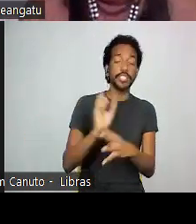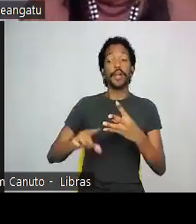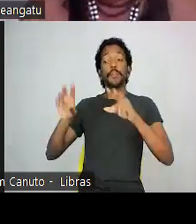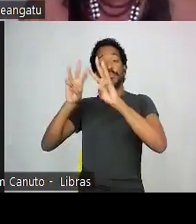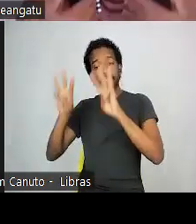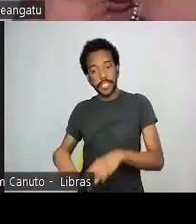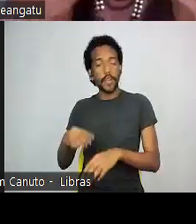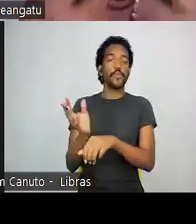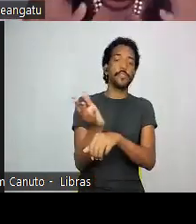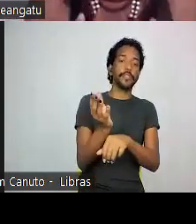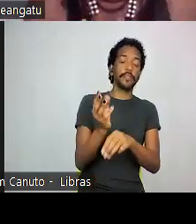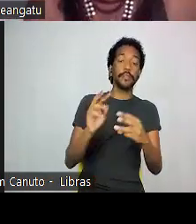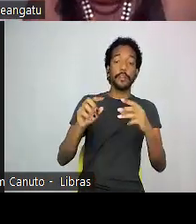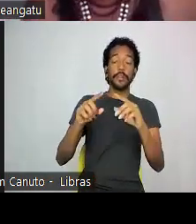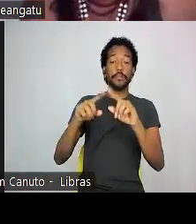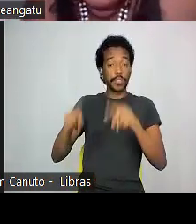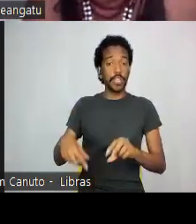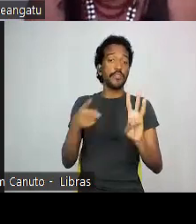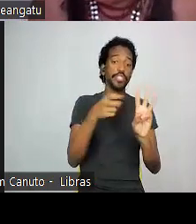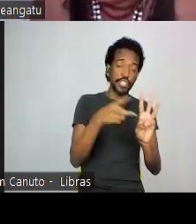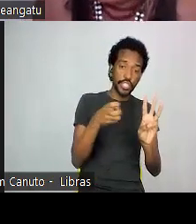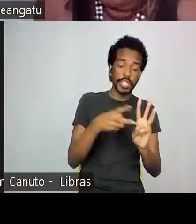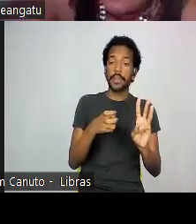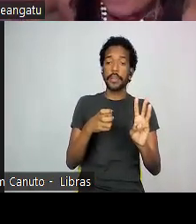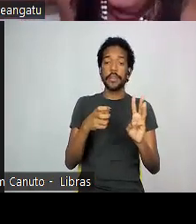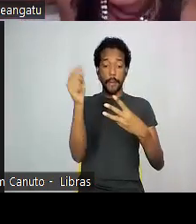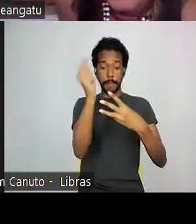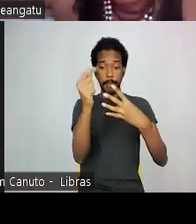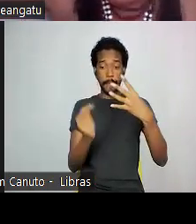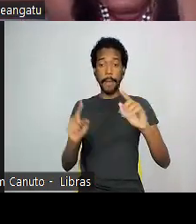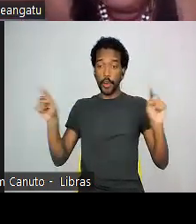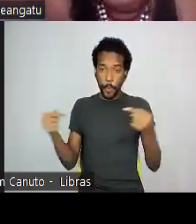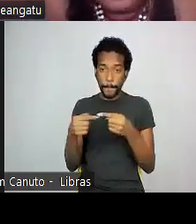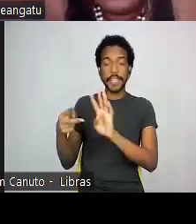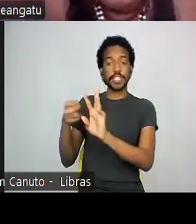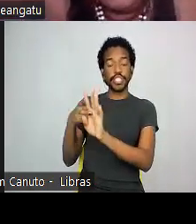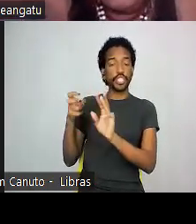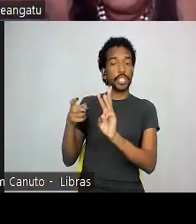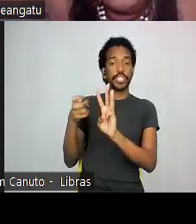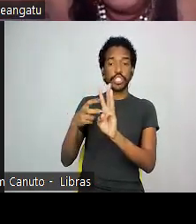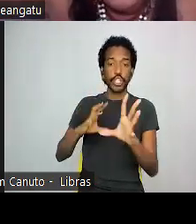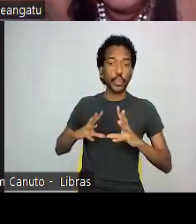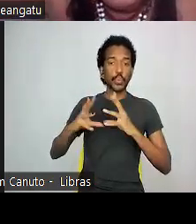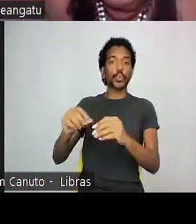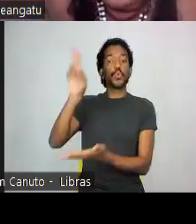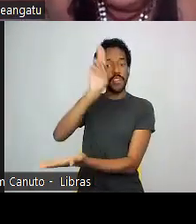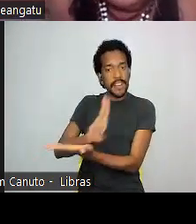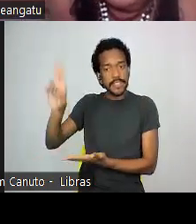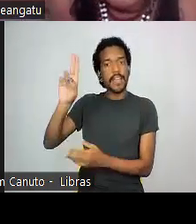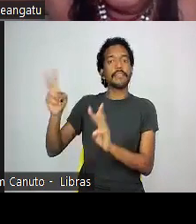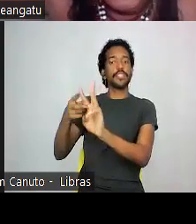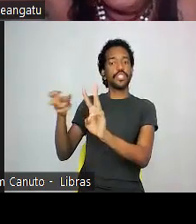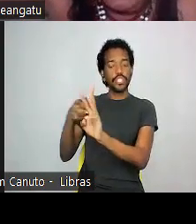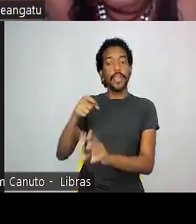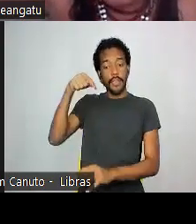bem que isso te faz de pensamento intelectual indígena na universidade que a está produzindo. E só esse